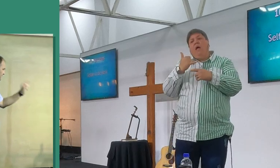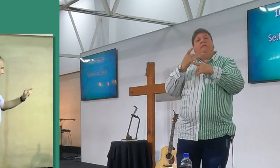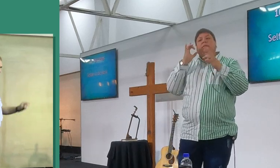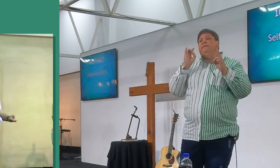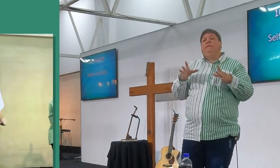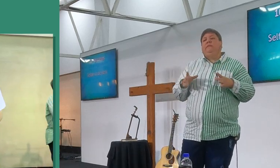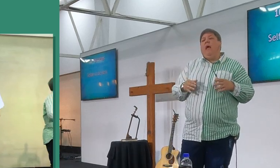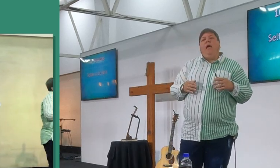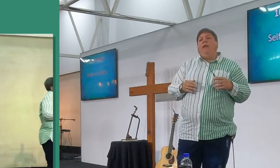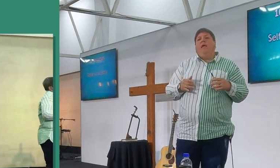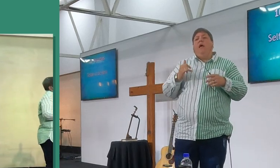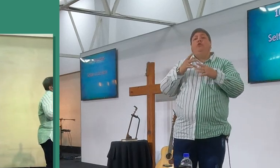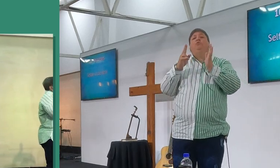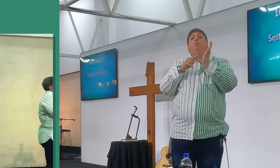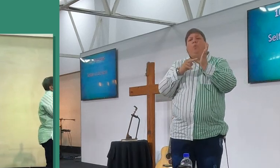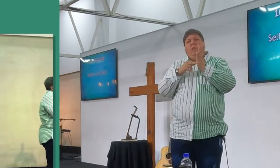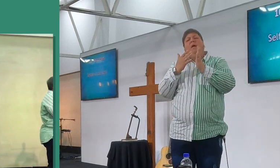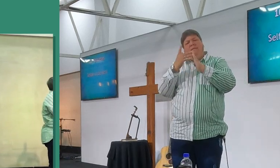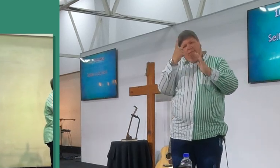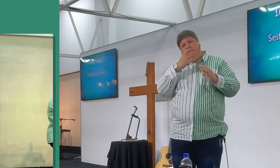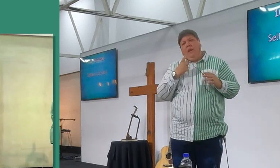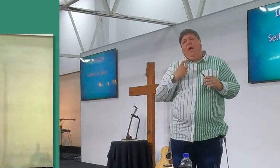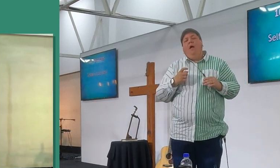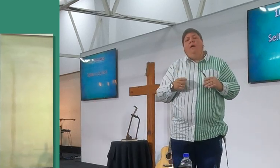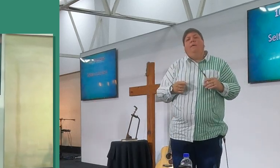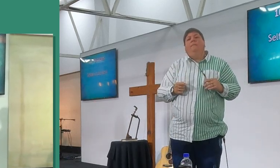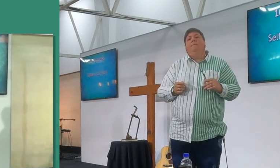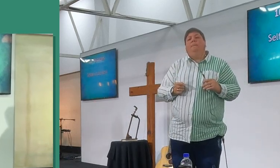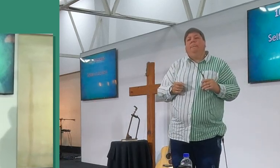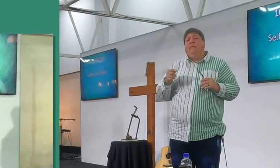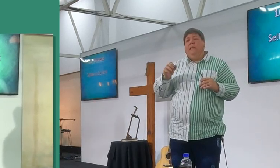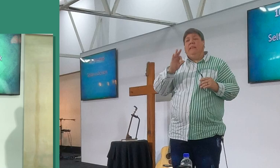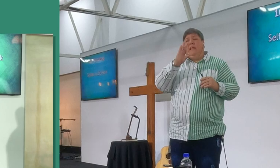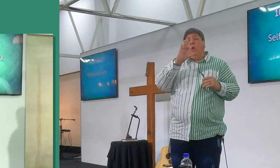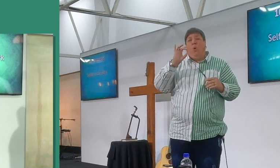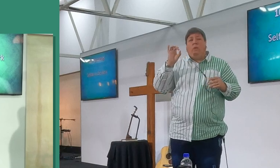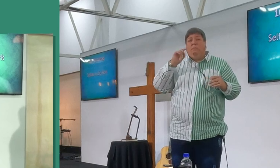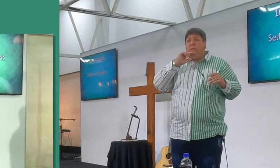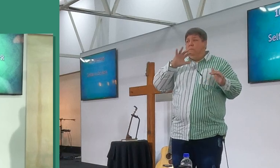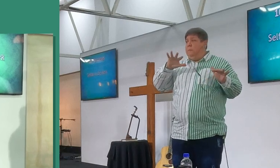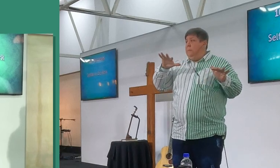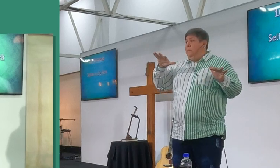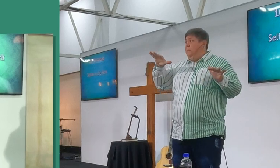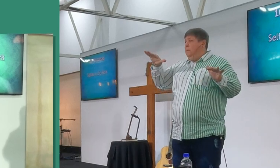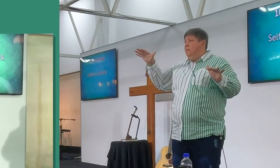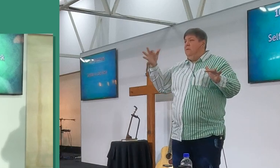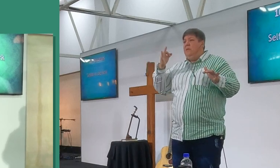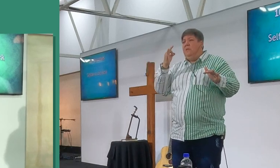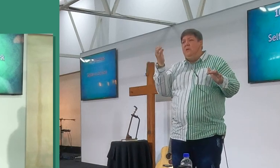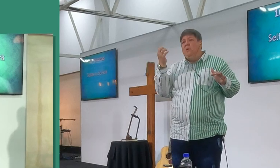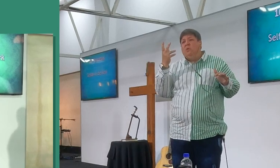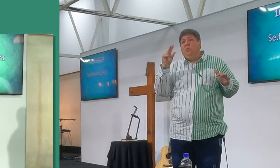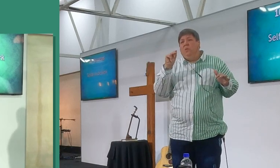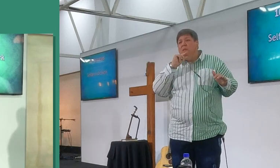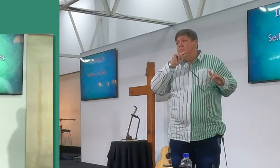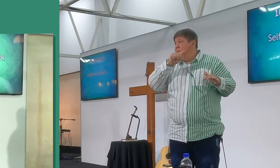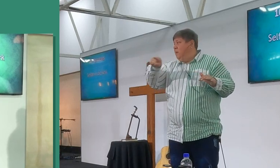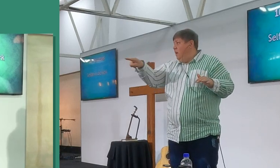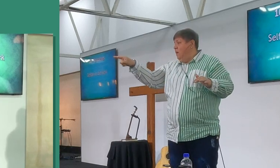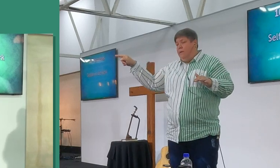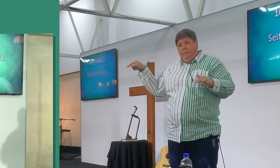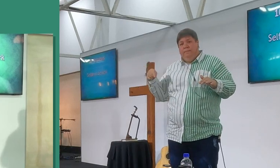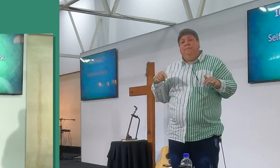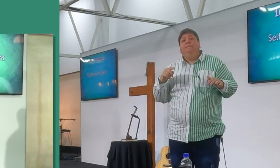julle het my telefoonnummer, julle maak my bal, maar dit is die selfde in kerk, jy is 300 van ons veroogend, 320, 330, sal hen nou hoor, hoeveel is jy so,